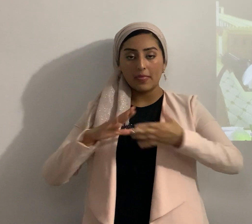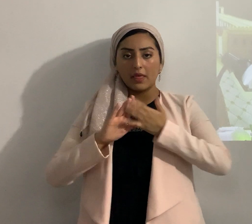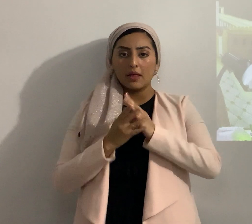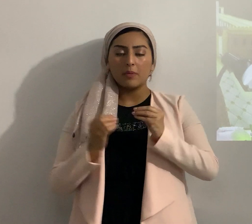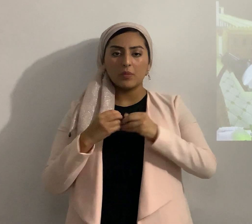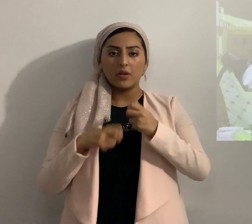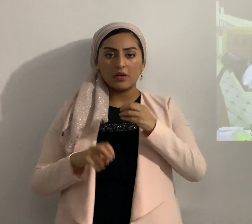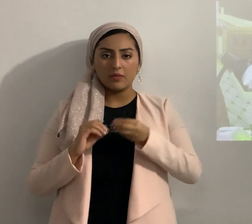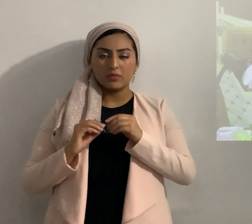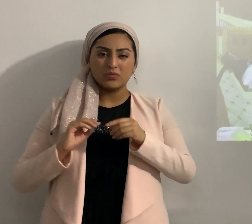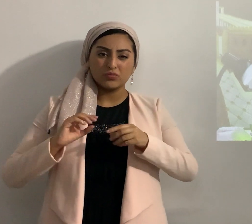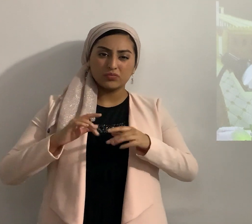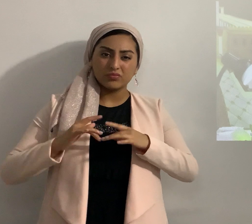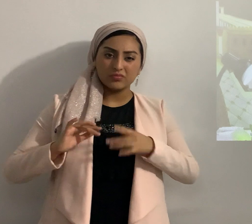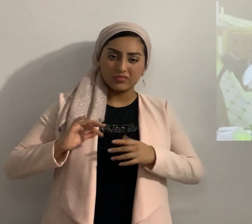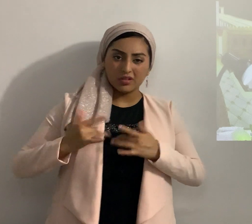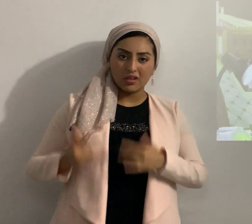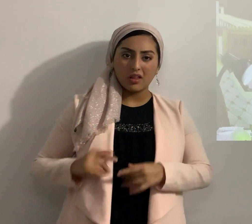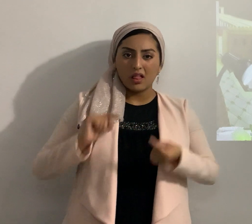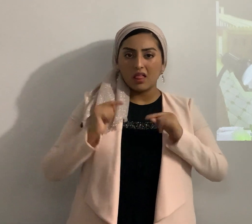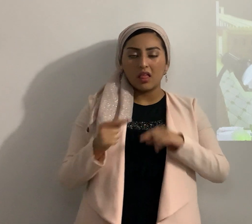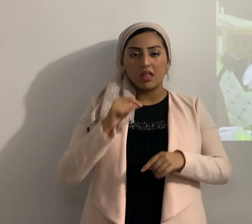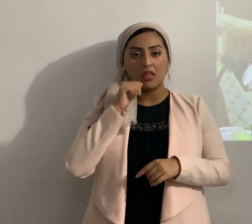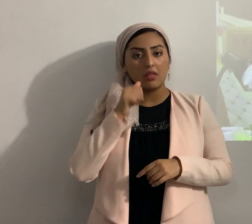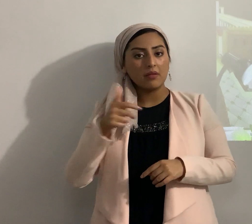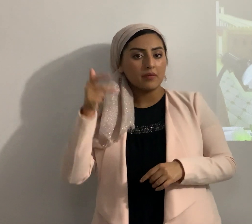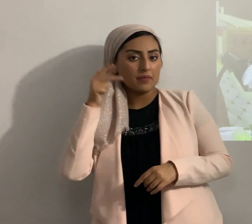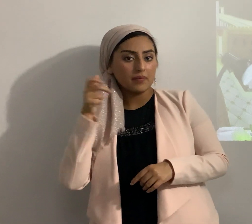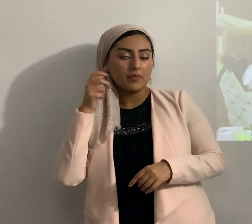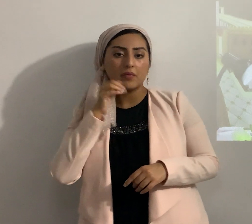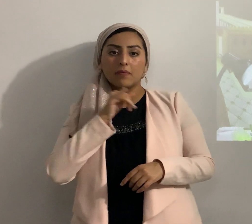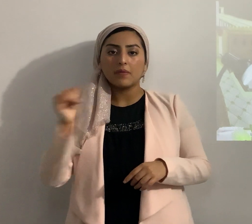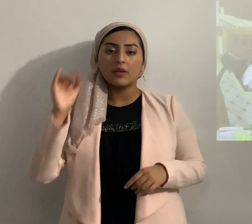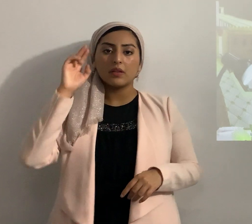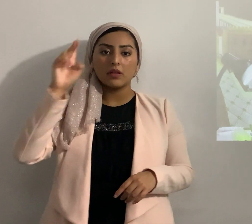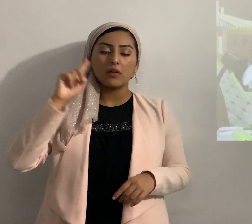corazón y no los escuchó como Yahweh lo había dicho